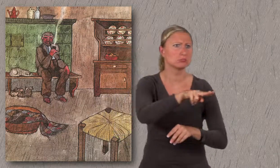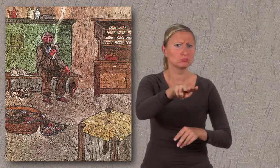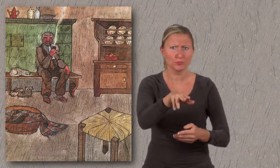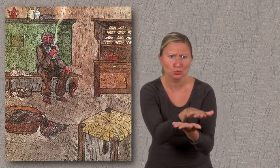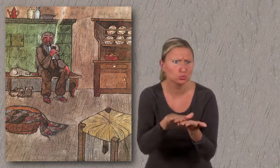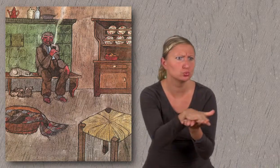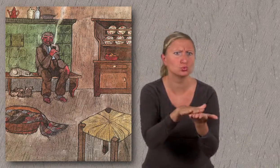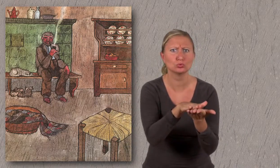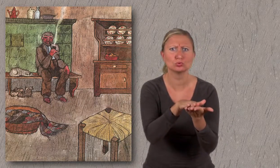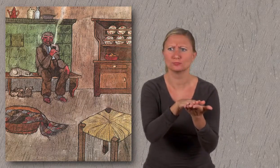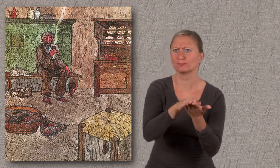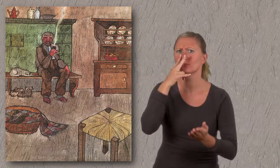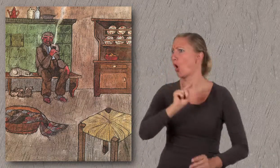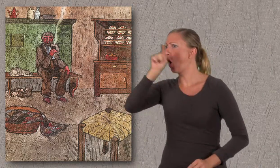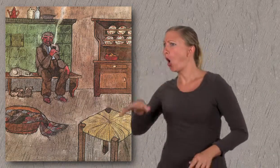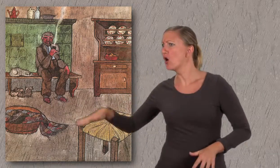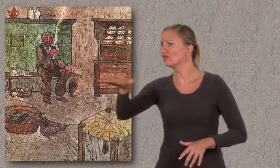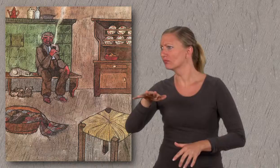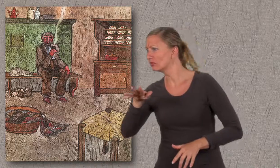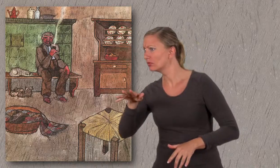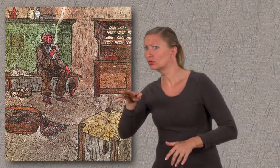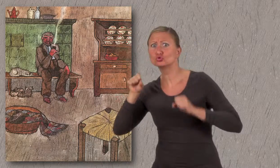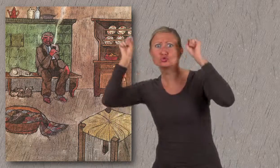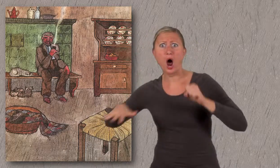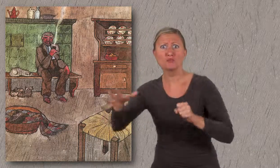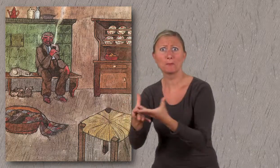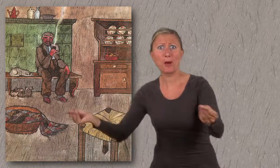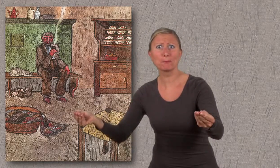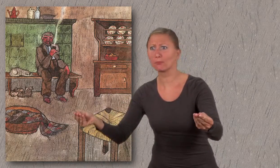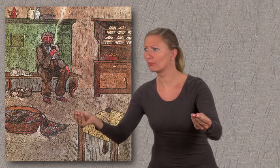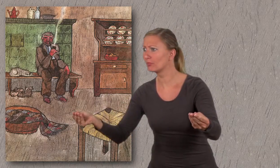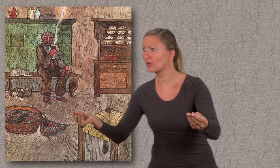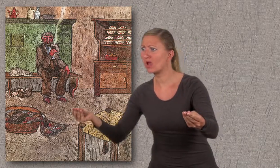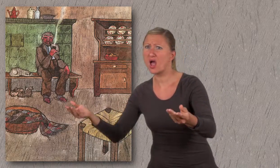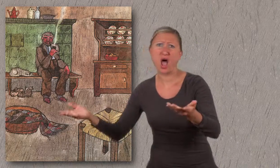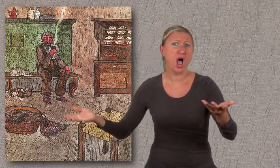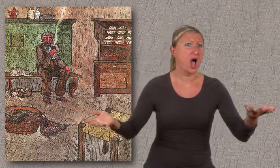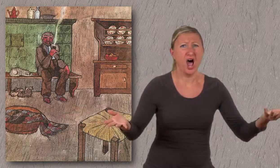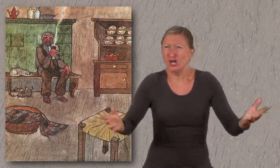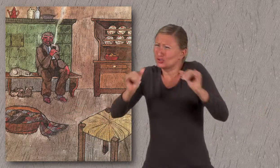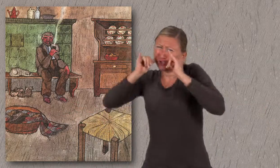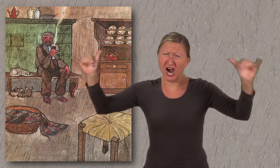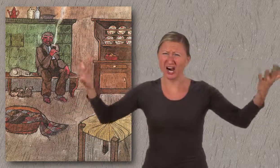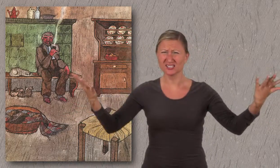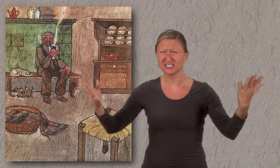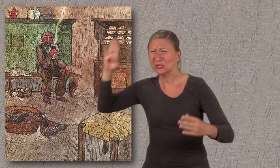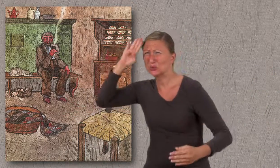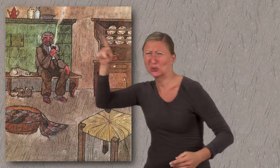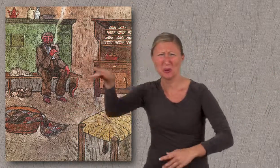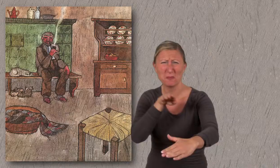aber der Stall war leer. Er schaute in den Hof hinaus, aber die Schafe waren nicht mehr da. Der Junge ist